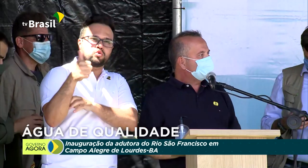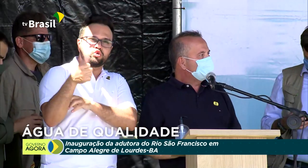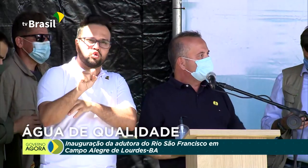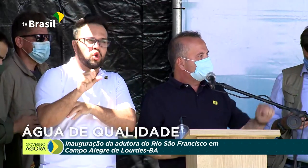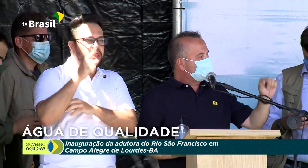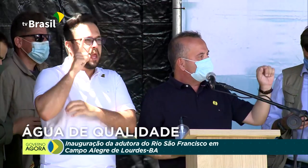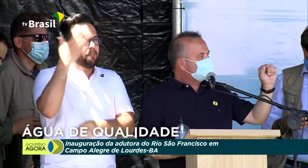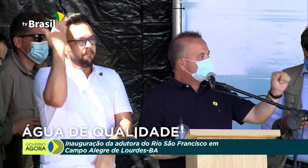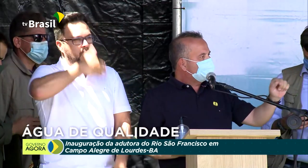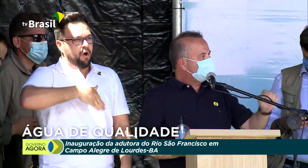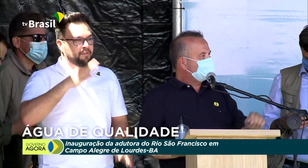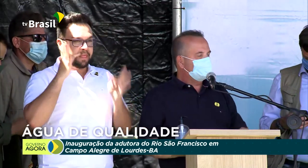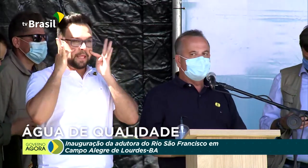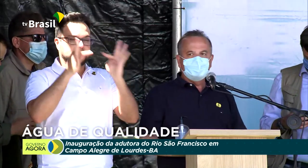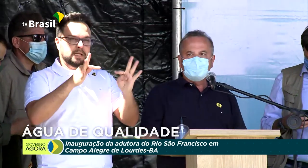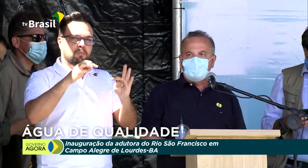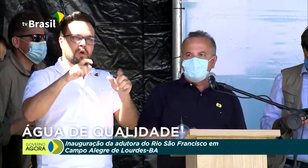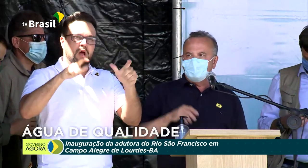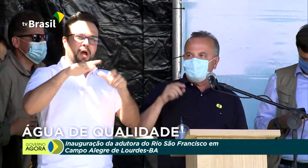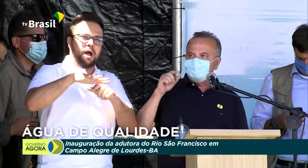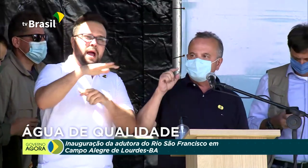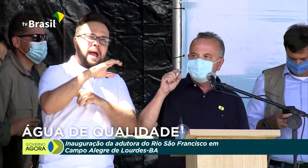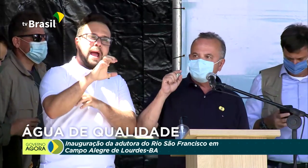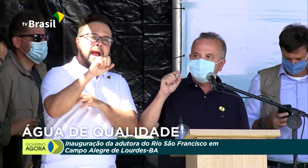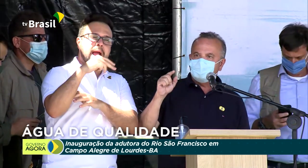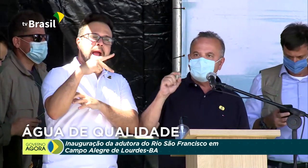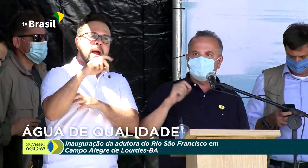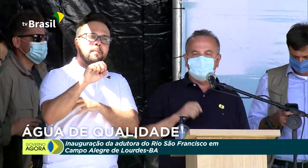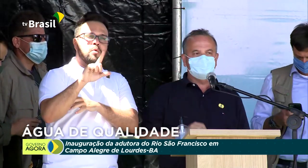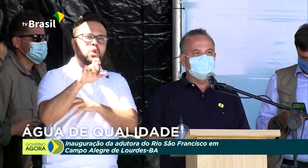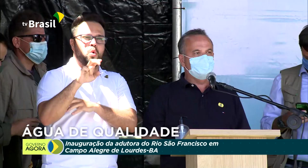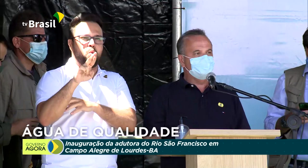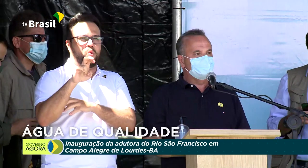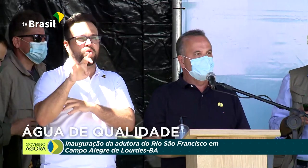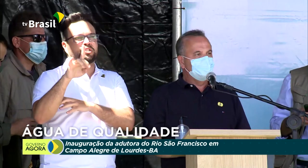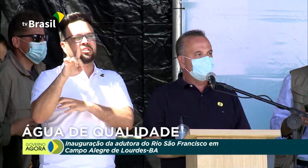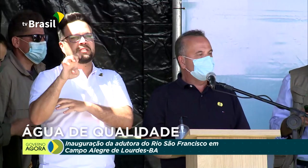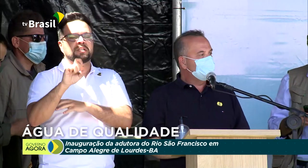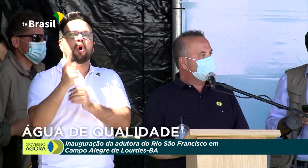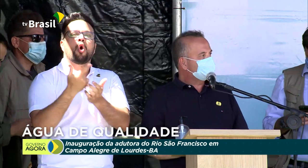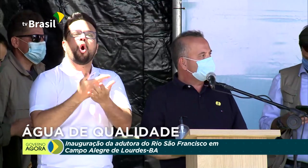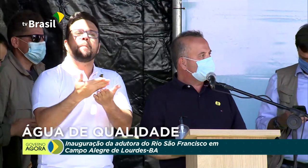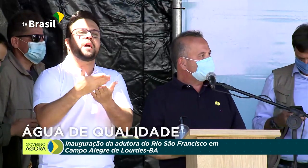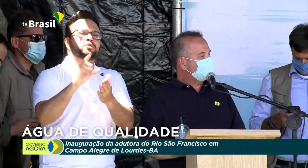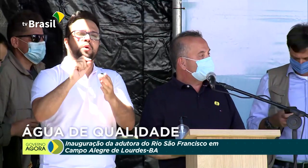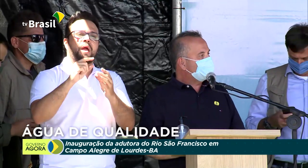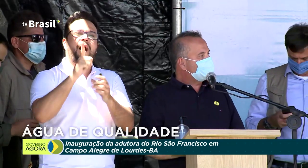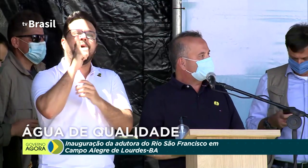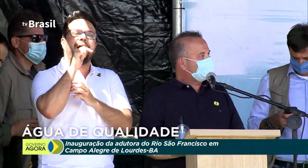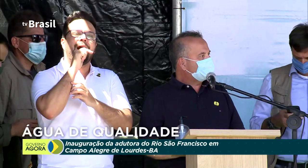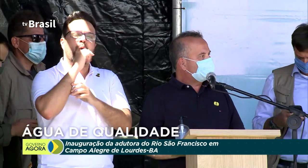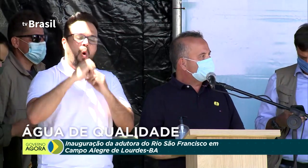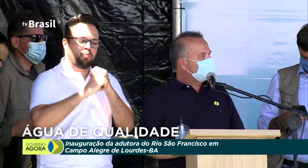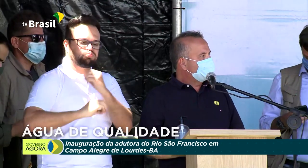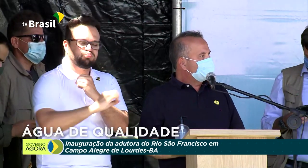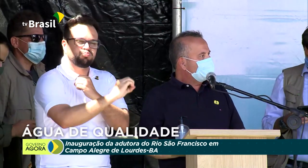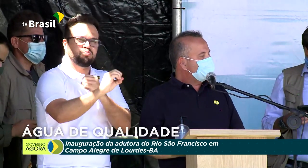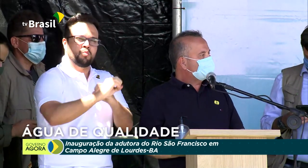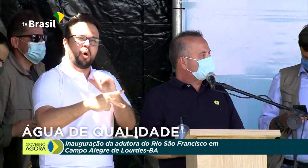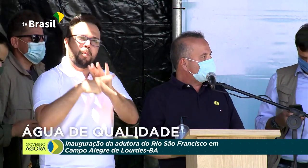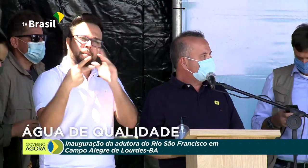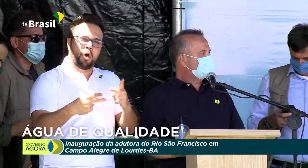testemunha, se inicia o fornecimento de água na região. Em 2019, a primeira etapa